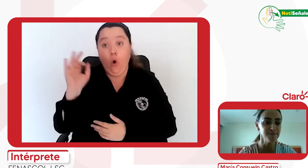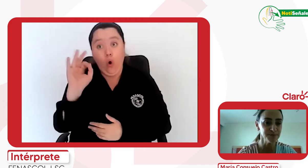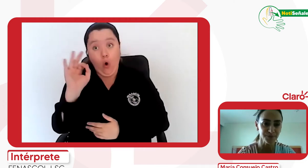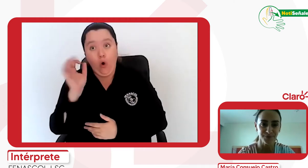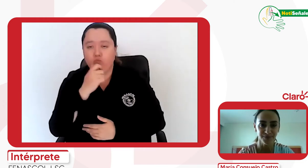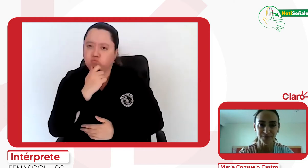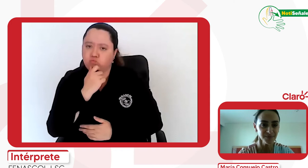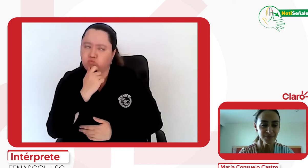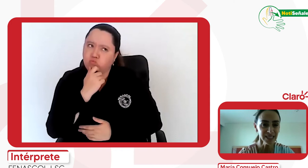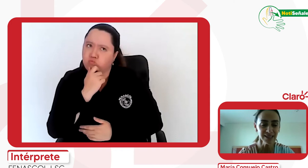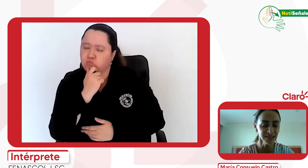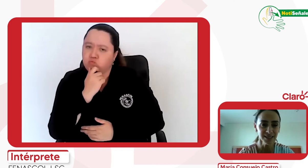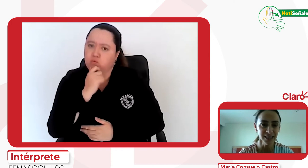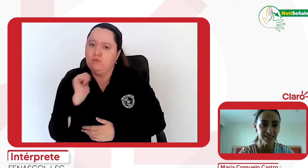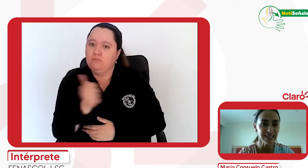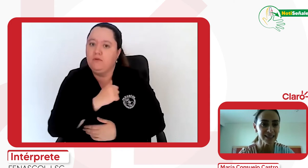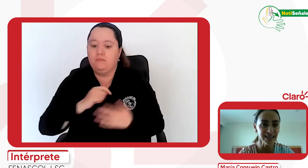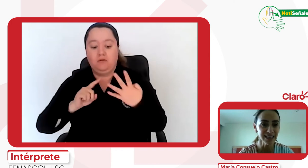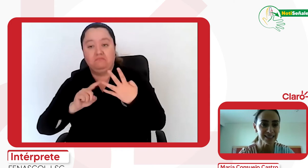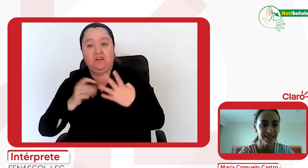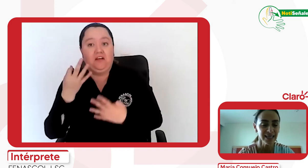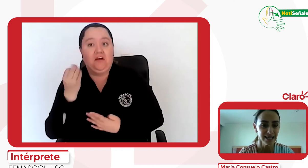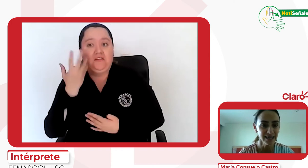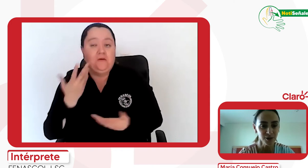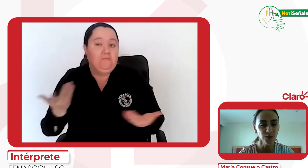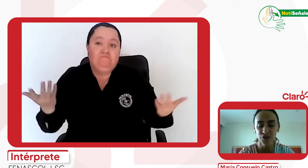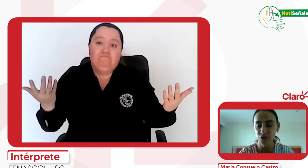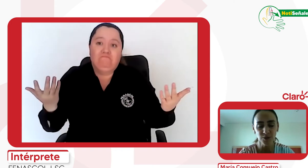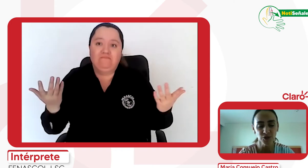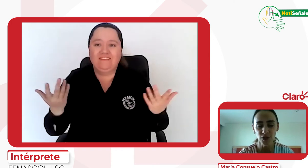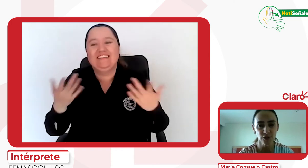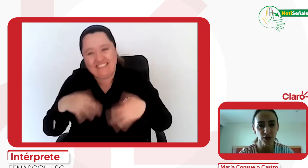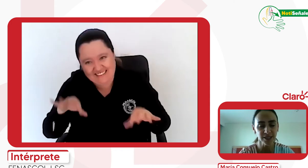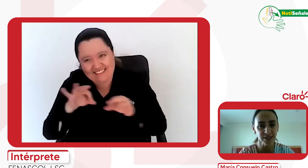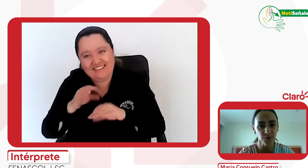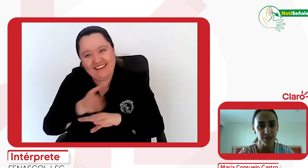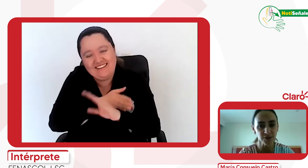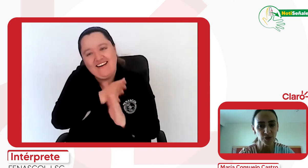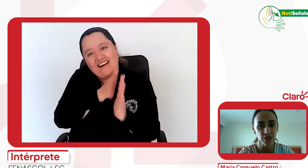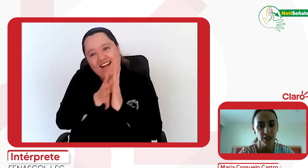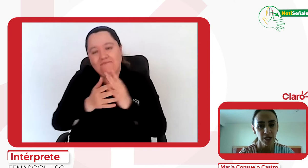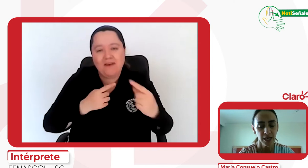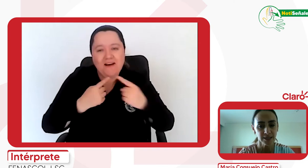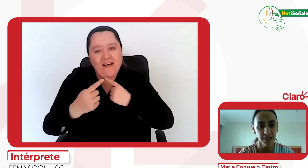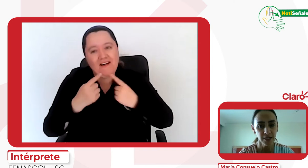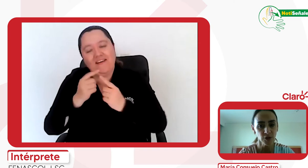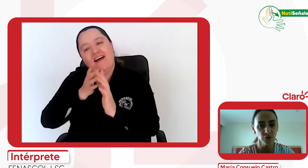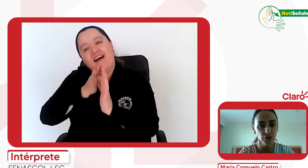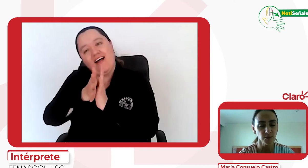treinta días. La idea es, y como se los he mencionado en toda esta conversación, es que lo que buscamos